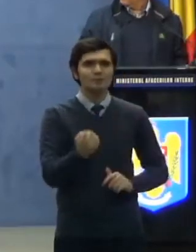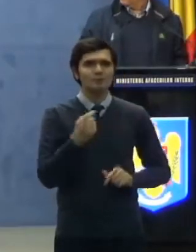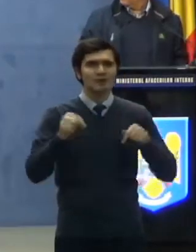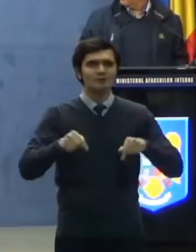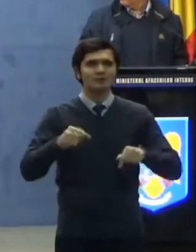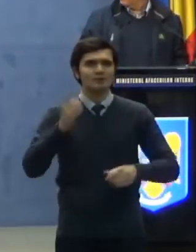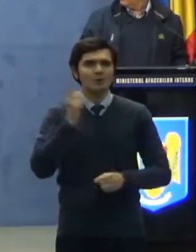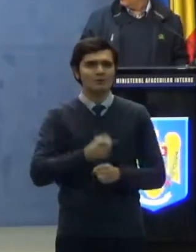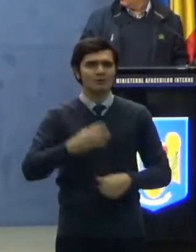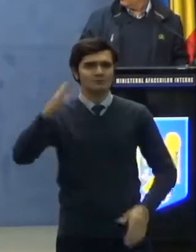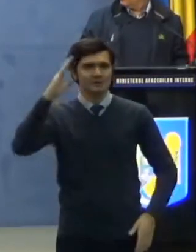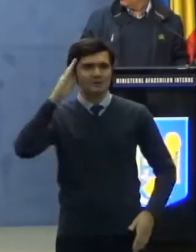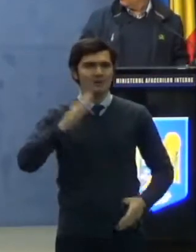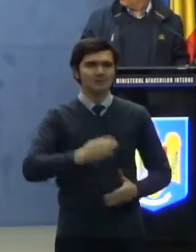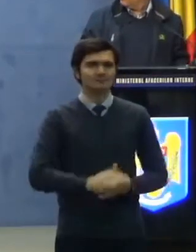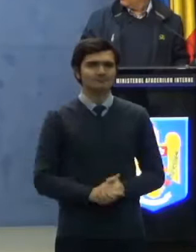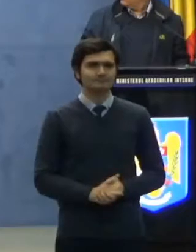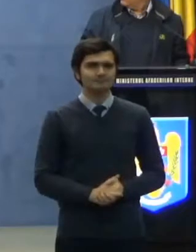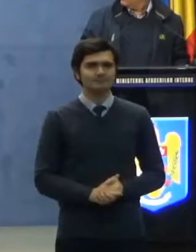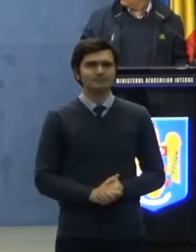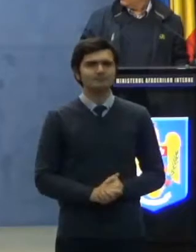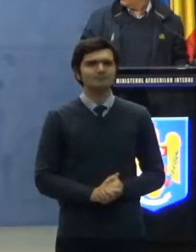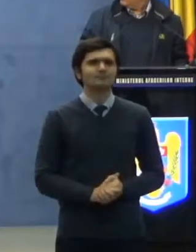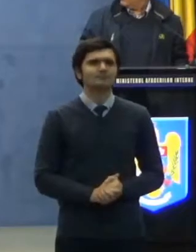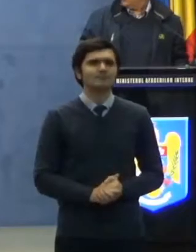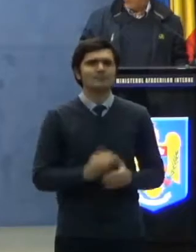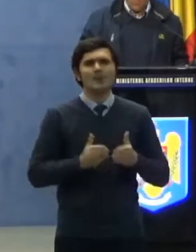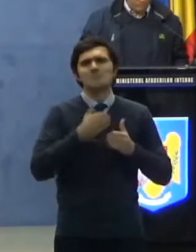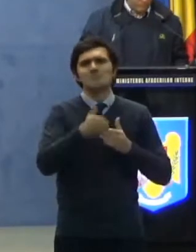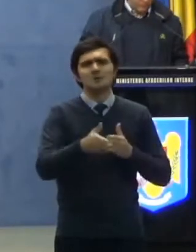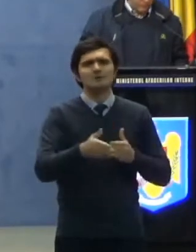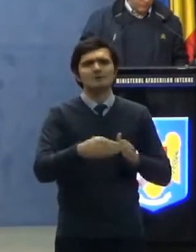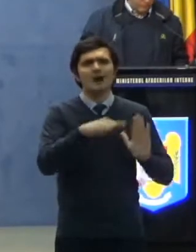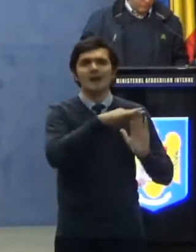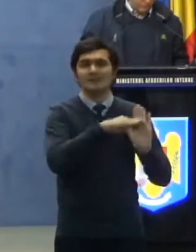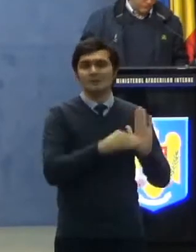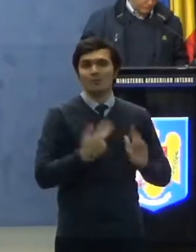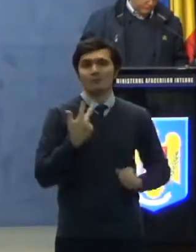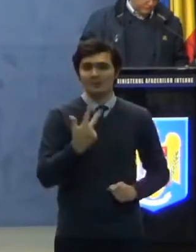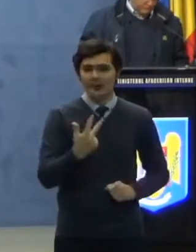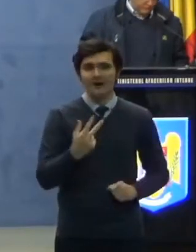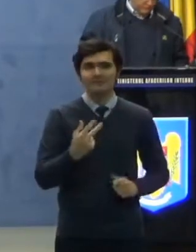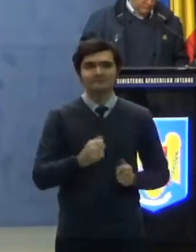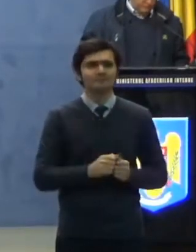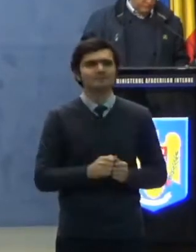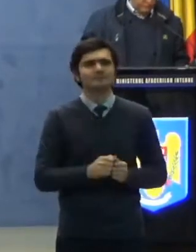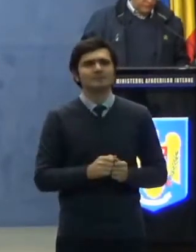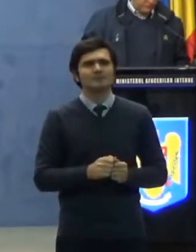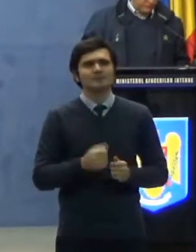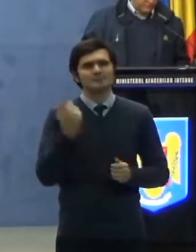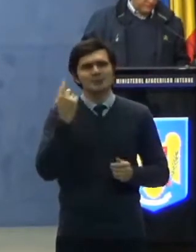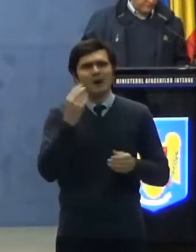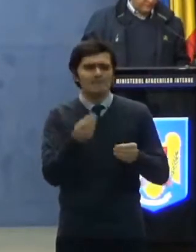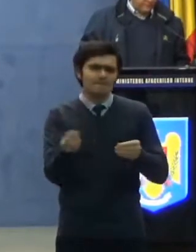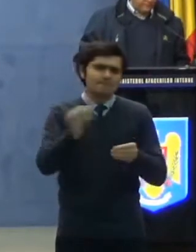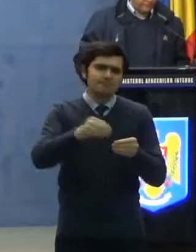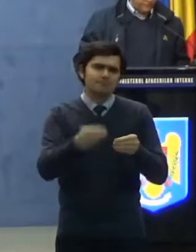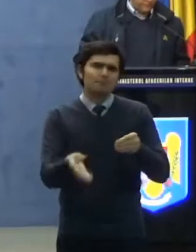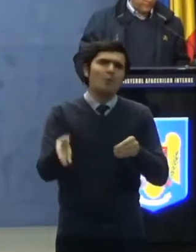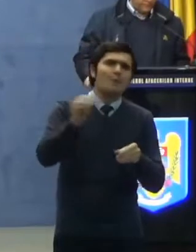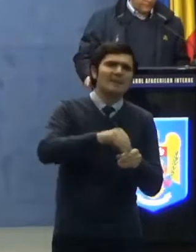militară. Prin articolul 3 s-a completat